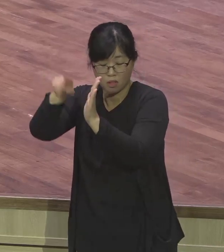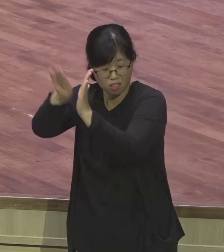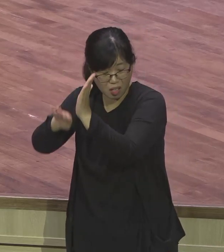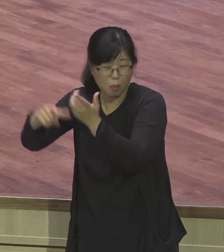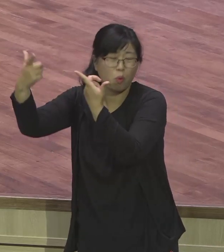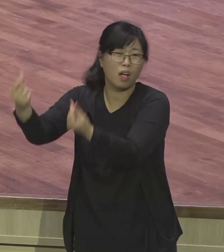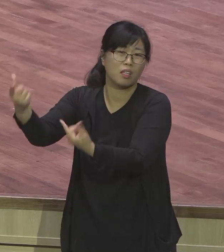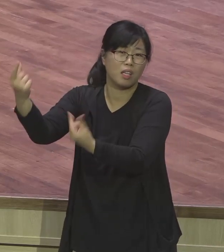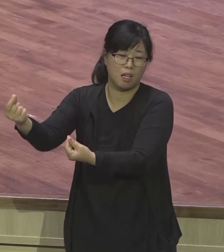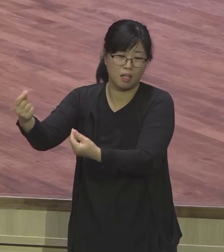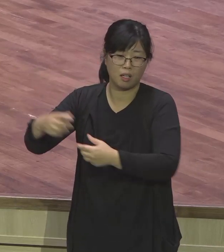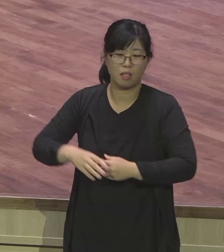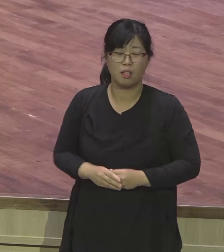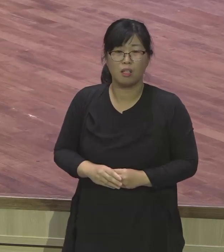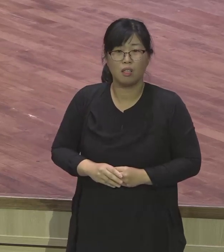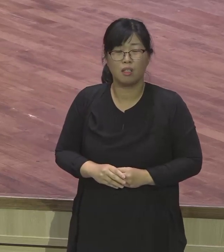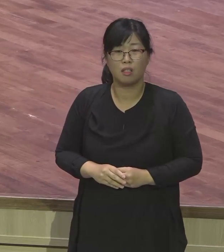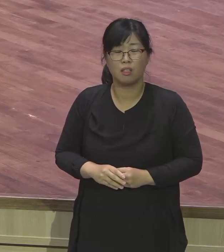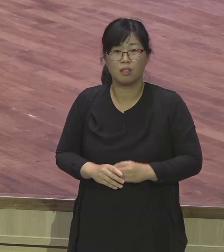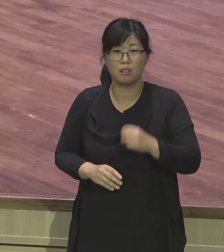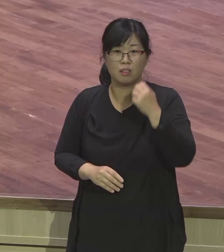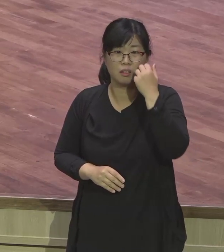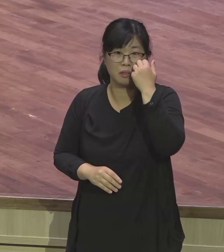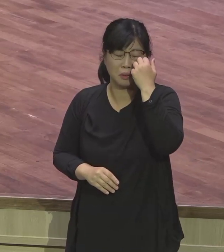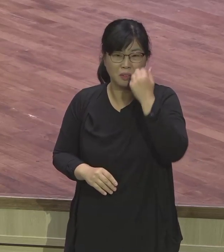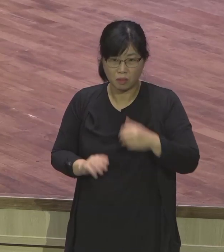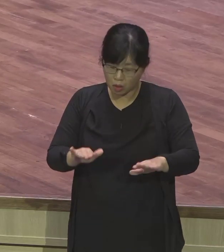폐병도 안 걸리고 병은 안 걸렸냐 말이요. 하나님의 은혜지.